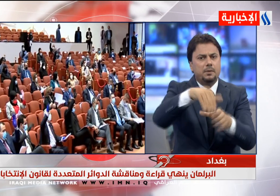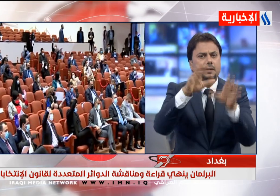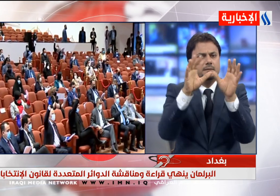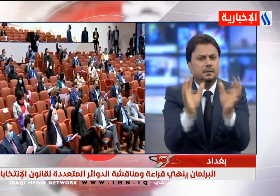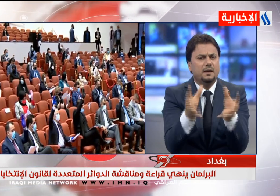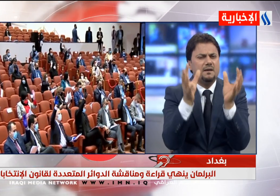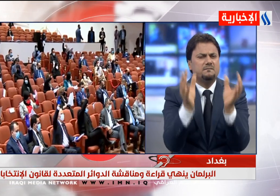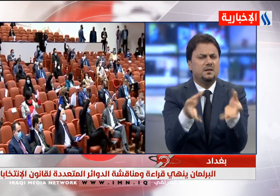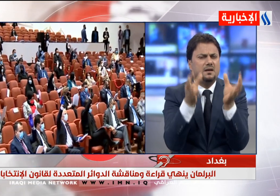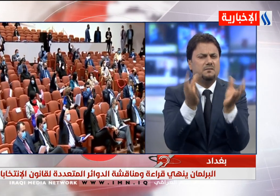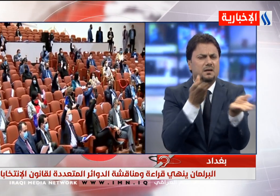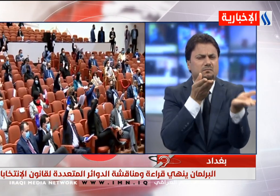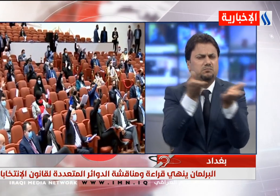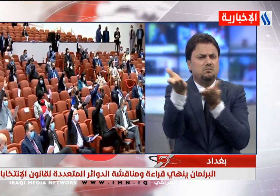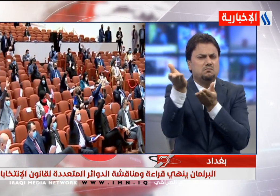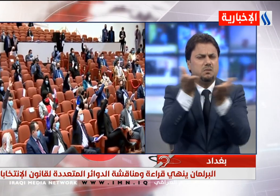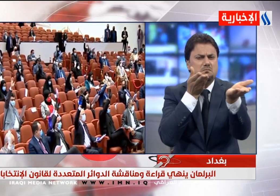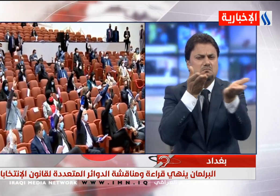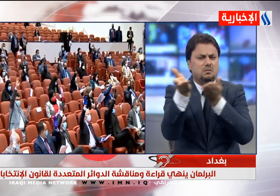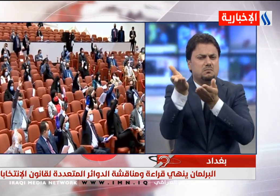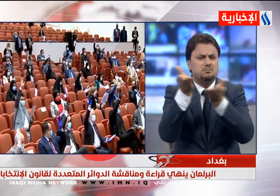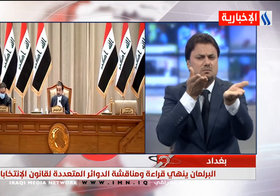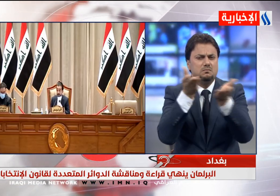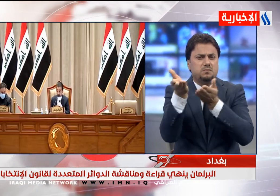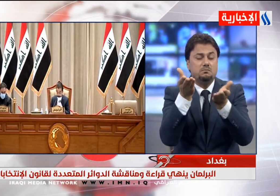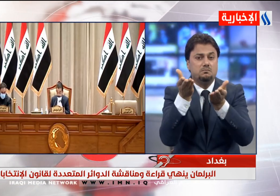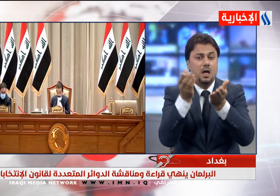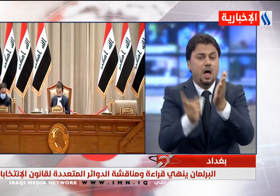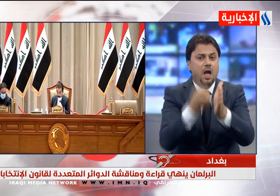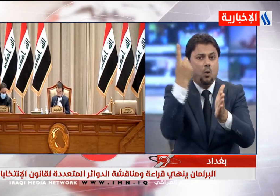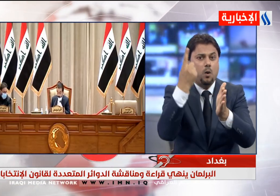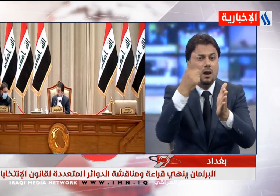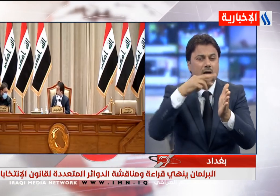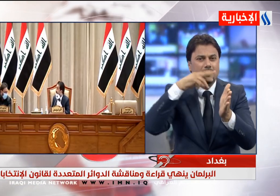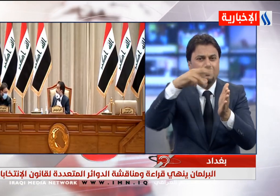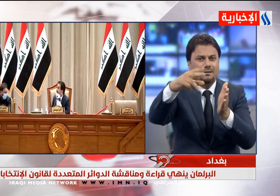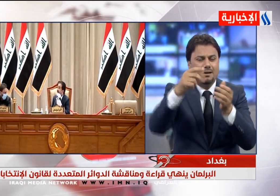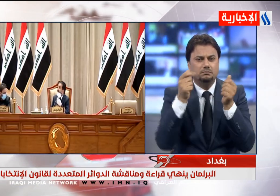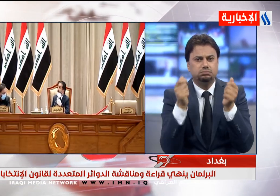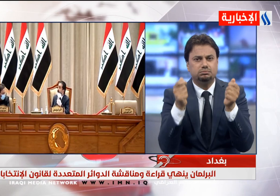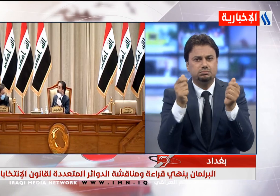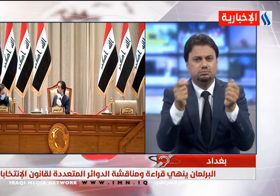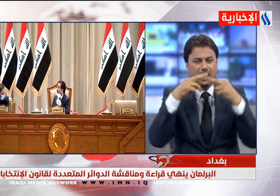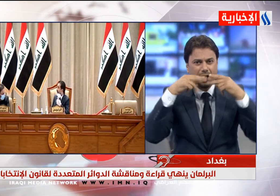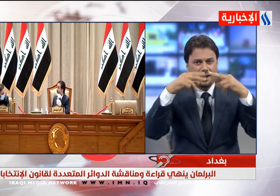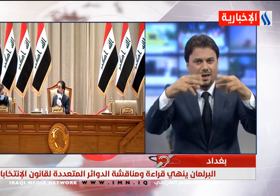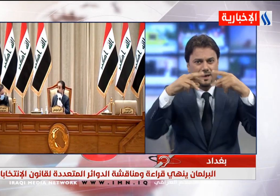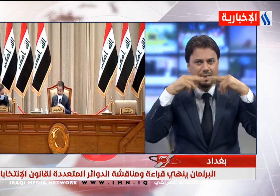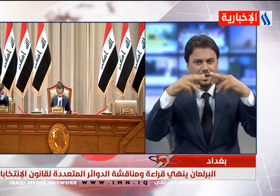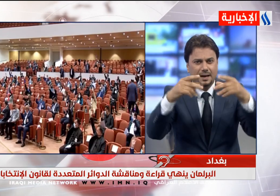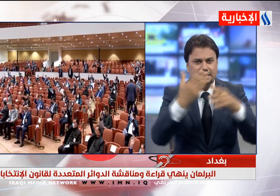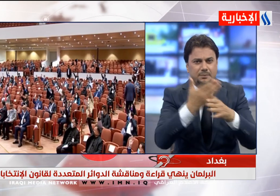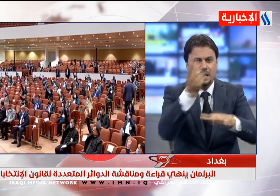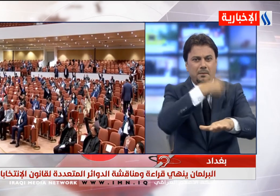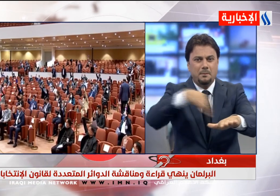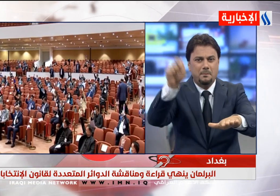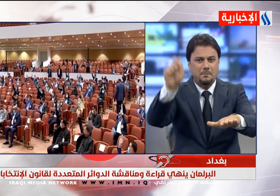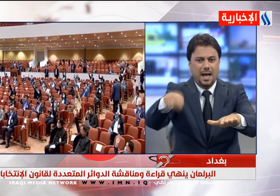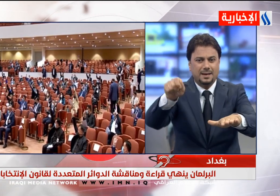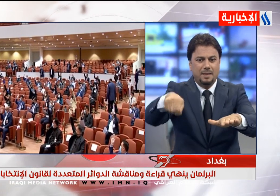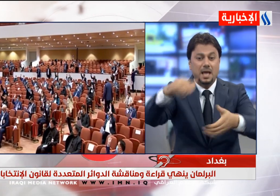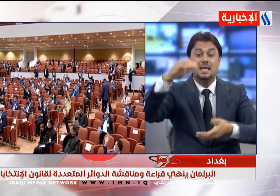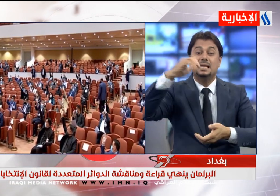الانتخابات كما أنهى المجلس القراءة الأولى لمشروع قانون تعديل قانون المحكمة الاتحادية